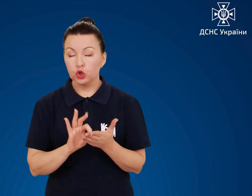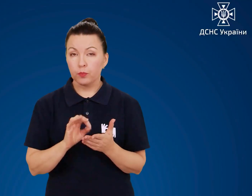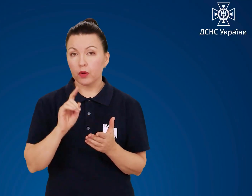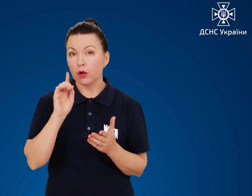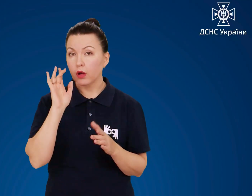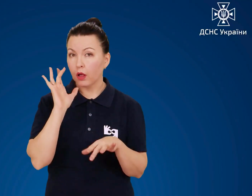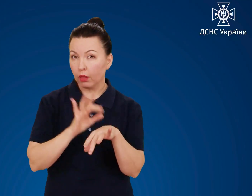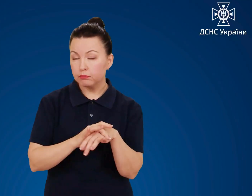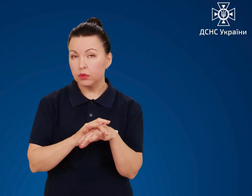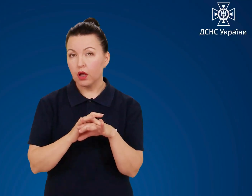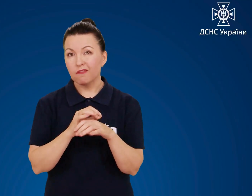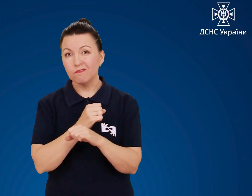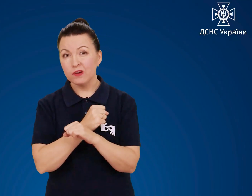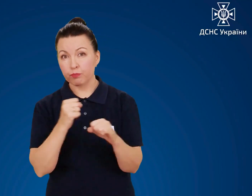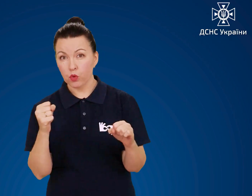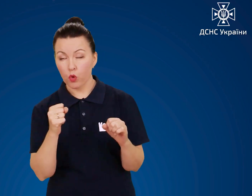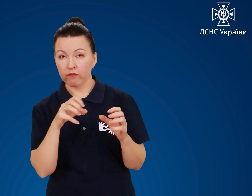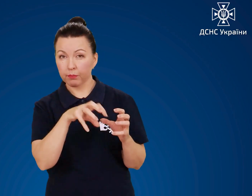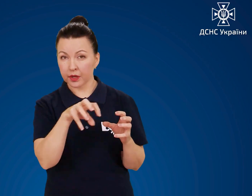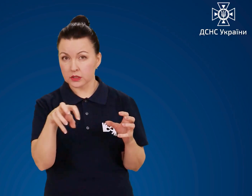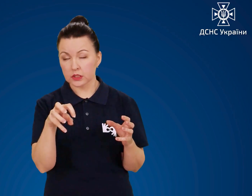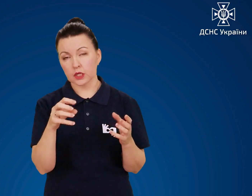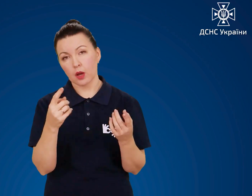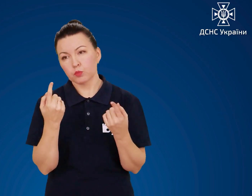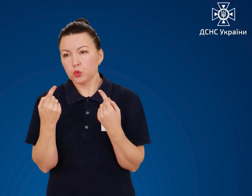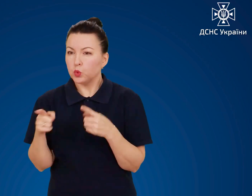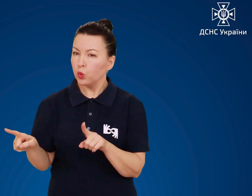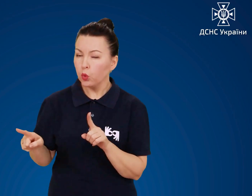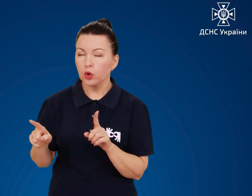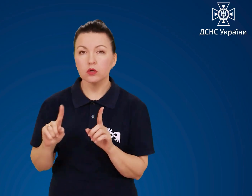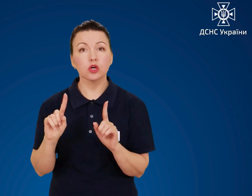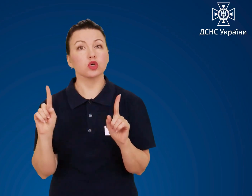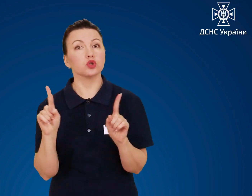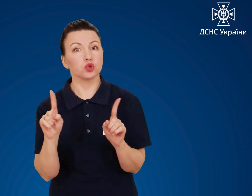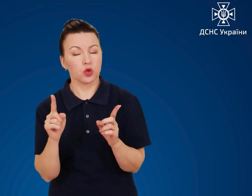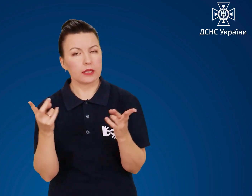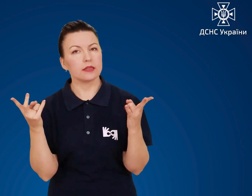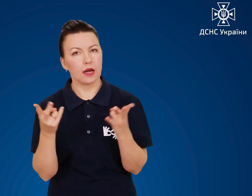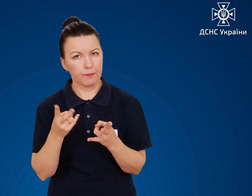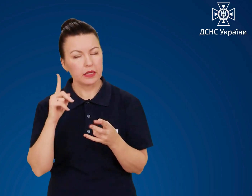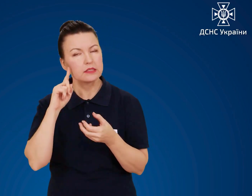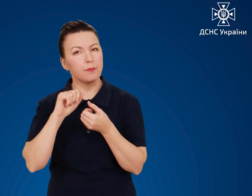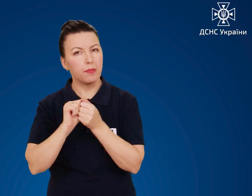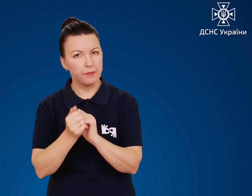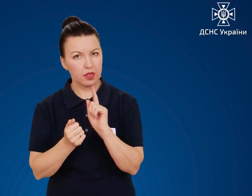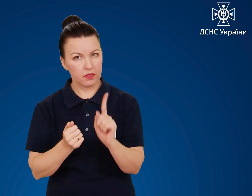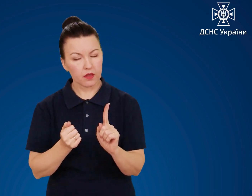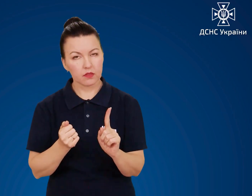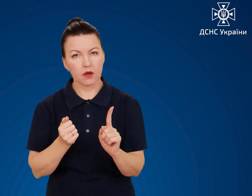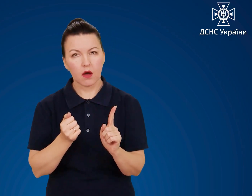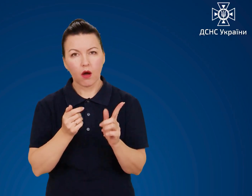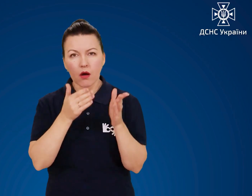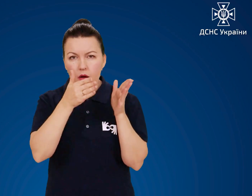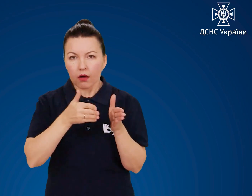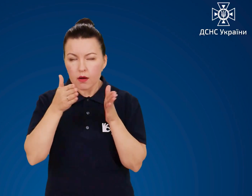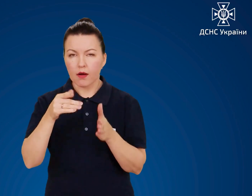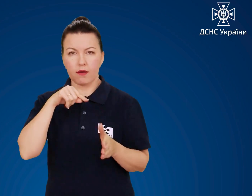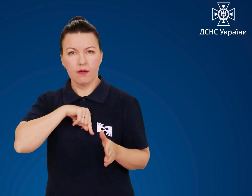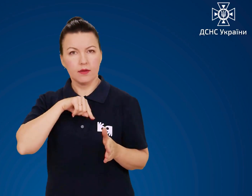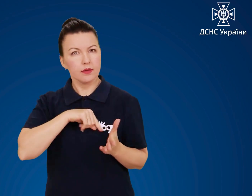щоб вирізнити вибухові пристрої споміж усіх інших, варто запам'ятати їхні характерні ознаки.